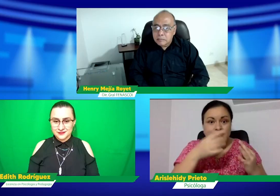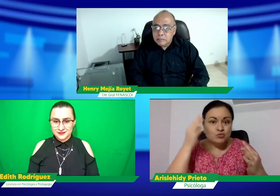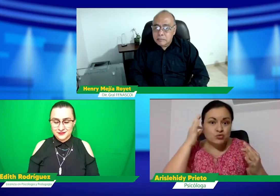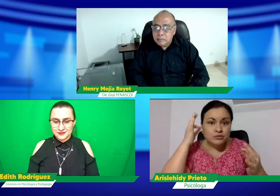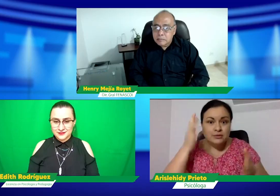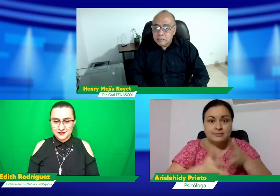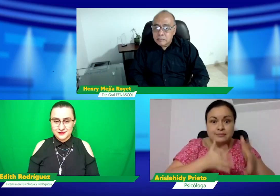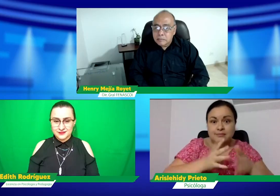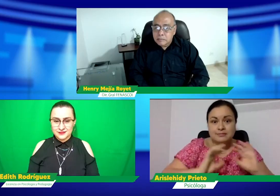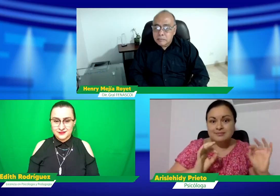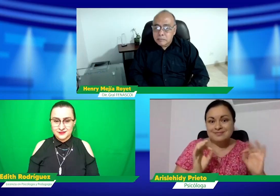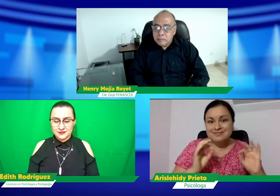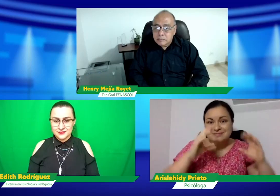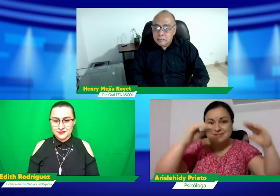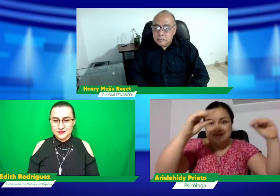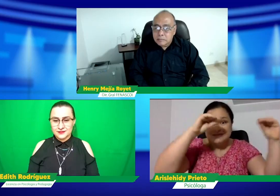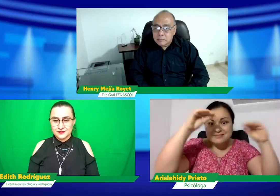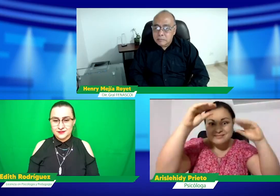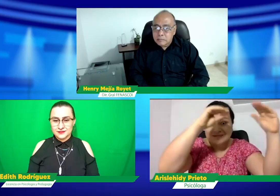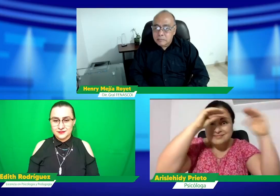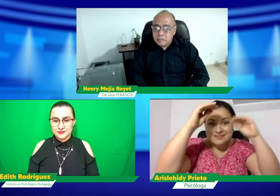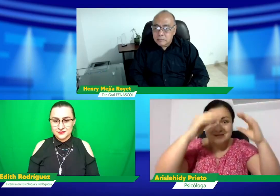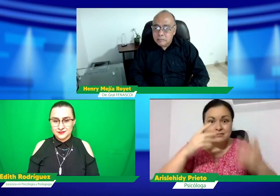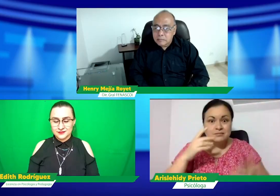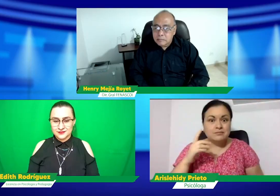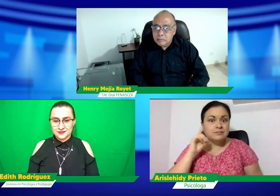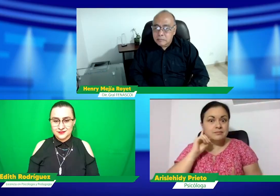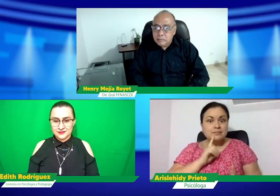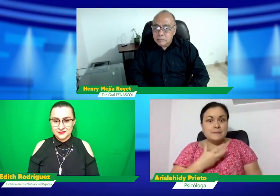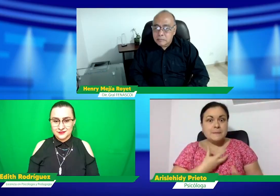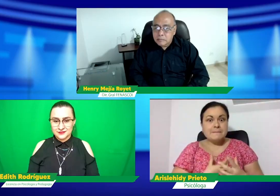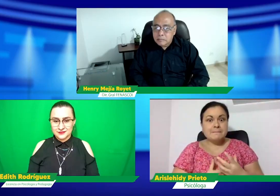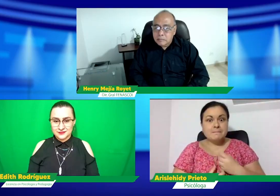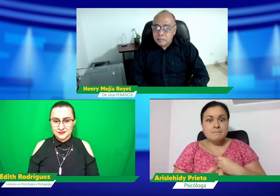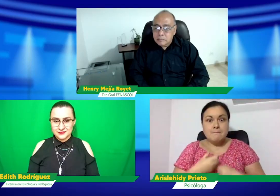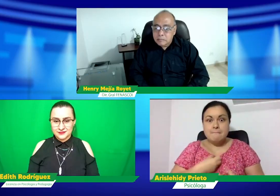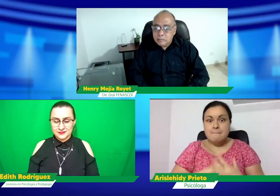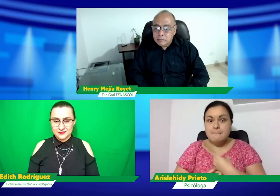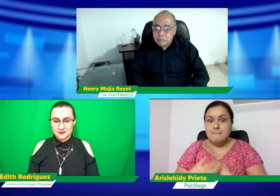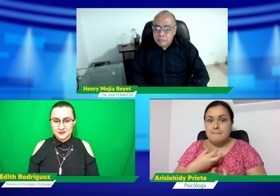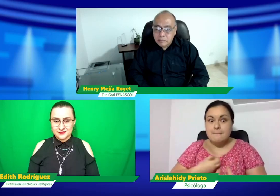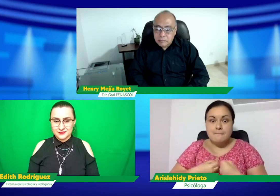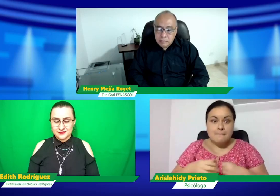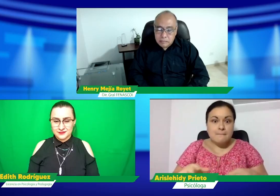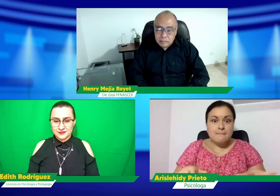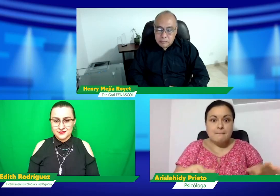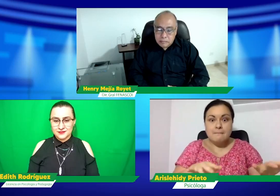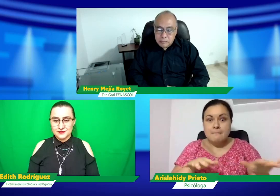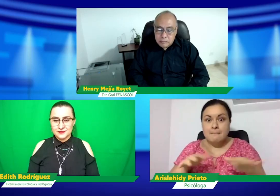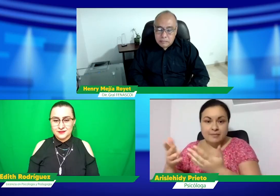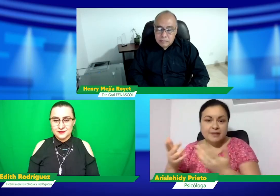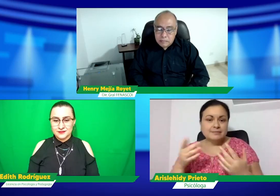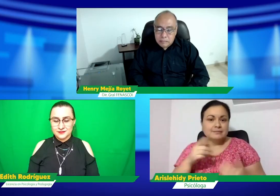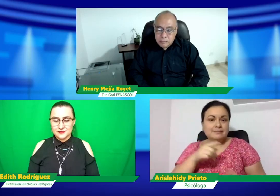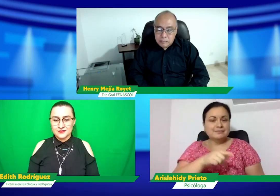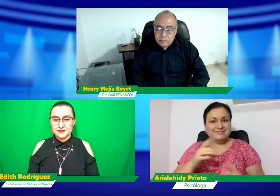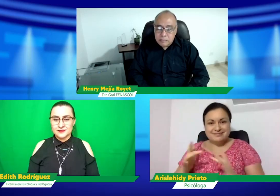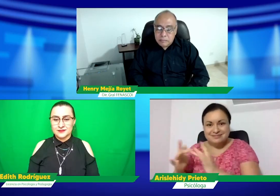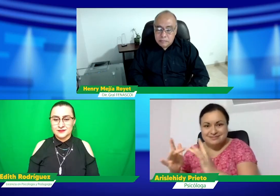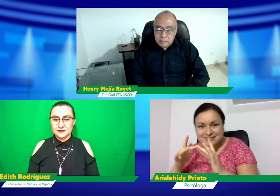ningún contacto, pues sus familiares son oyentes y todo el mundo habla, habla, habla de forma oral, y la persona sorda es como, ¿ahora